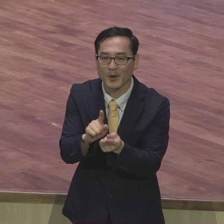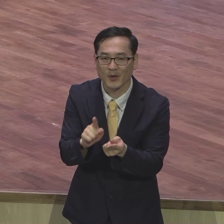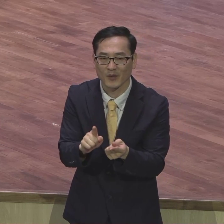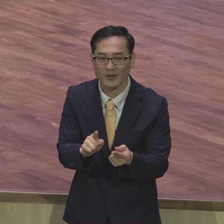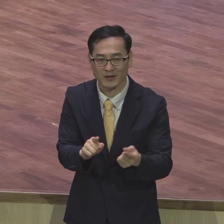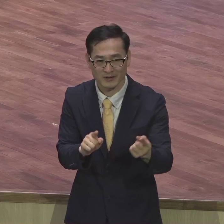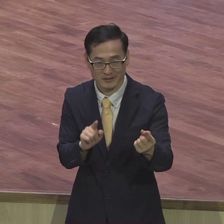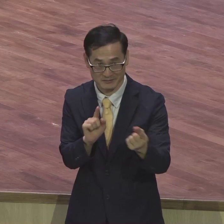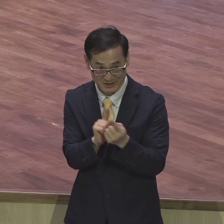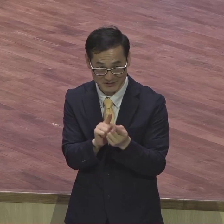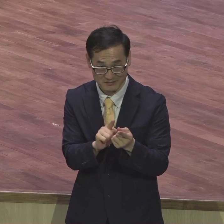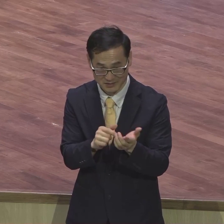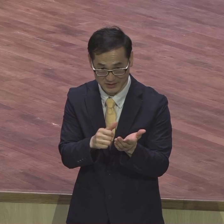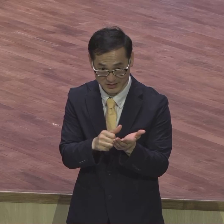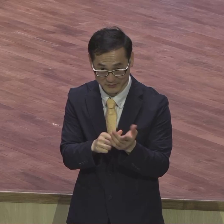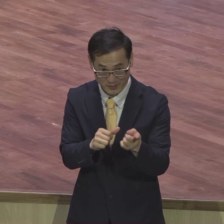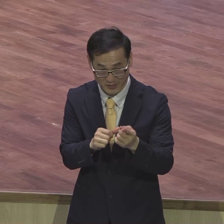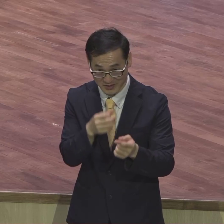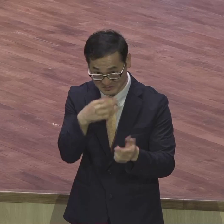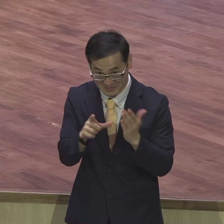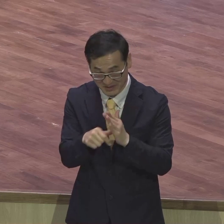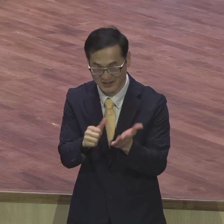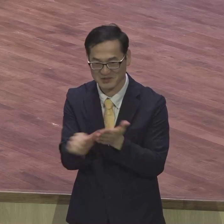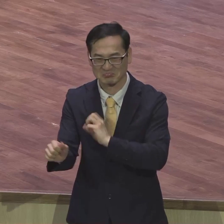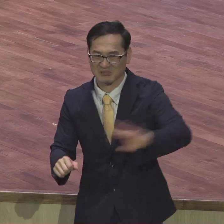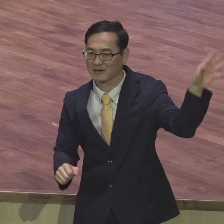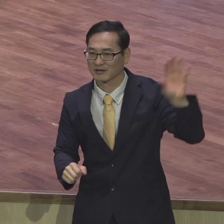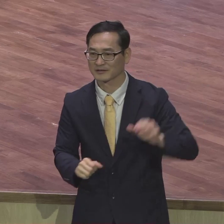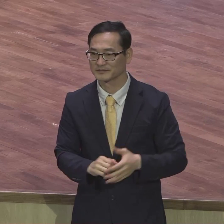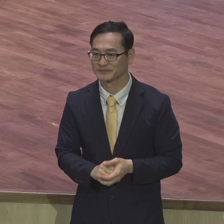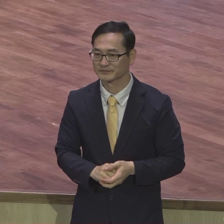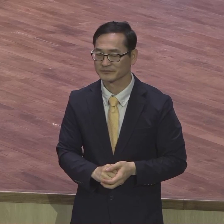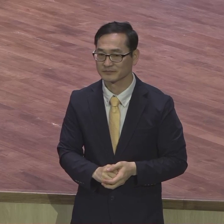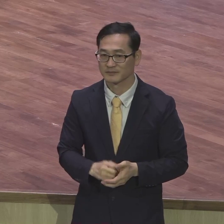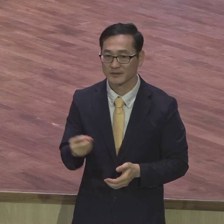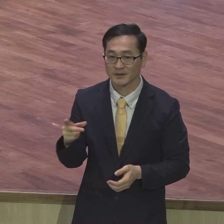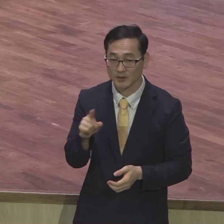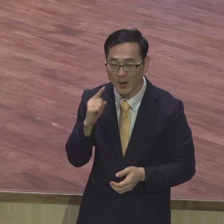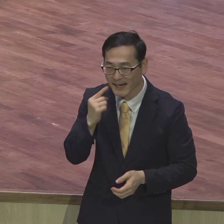같은 마음이다. 힘들 때 땀을 닦아주고 슬플 때 눈물을 닦아주니까. 공감하십니까?